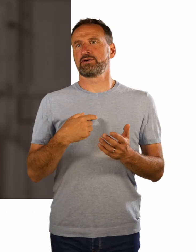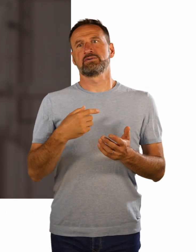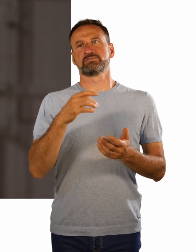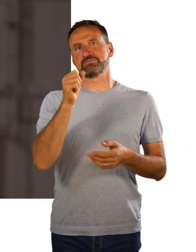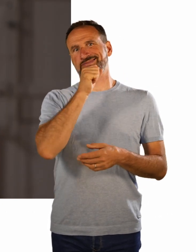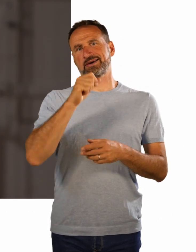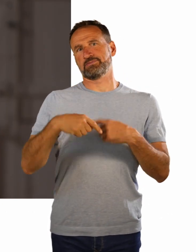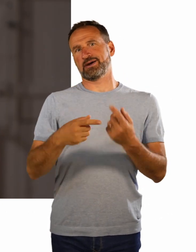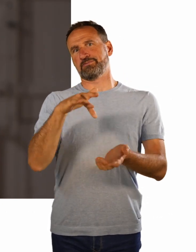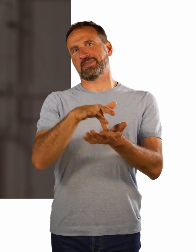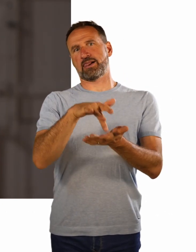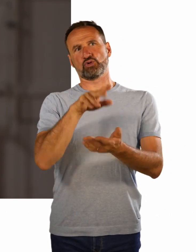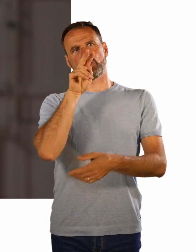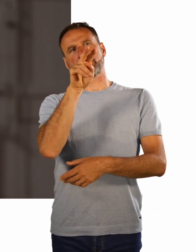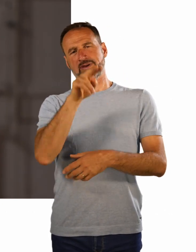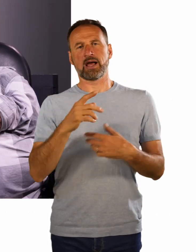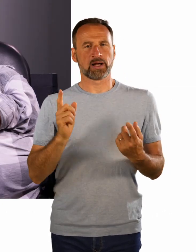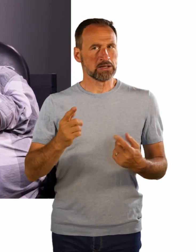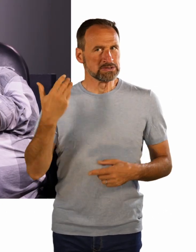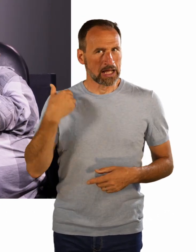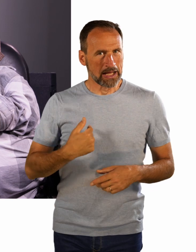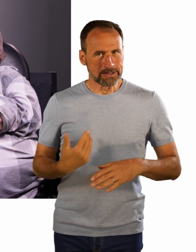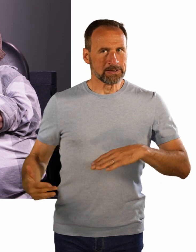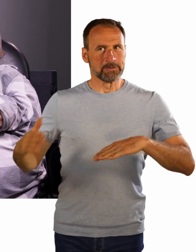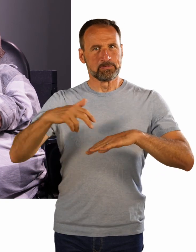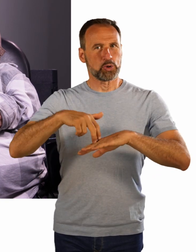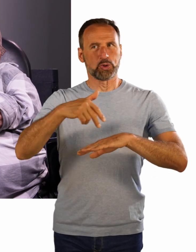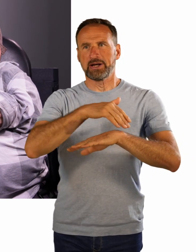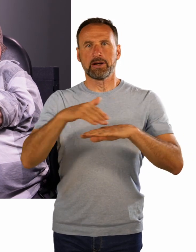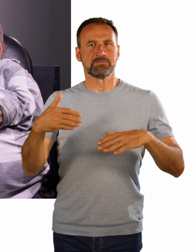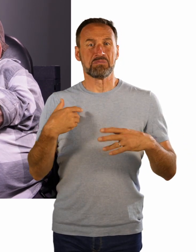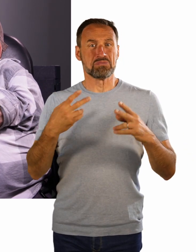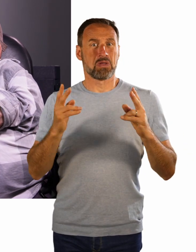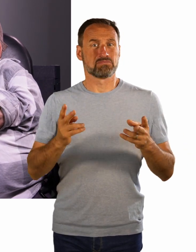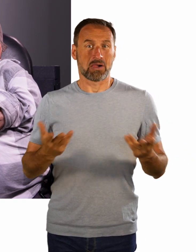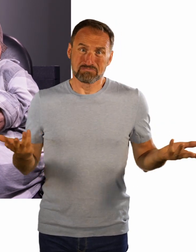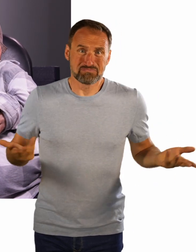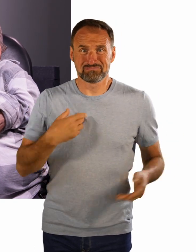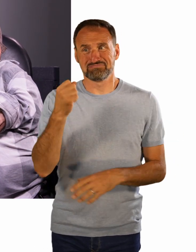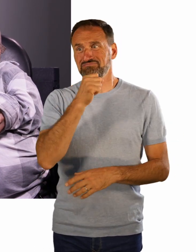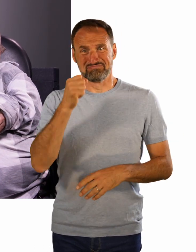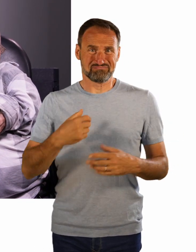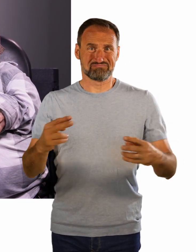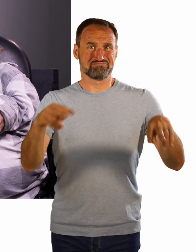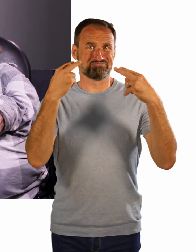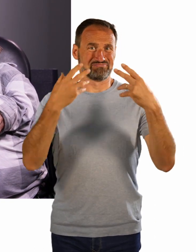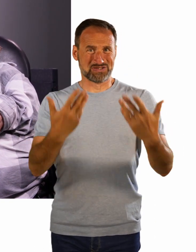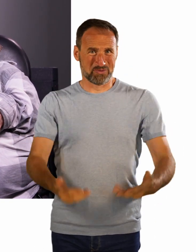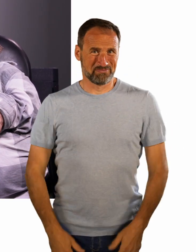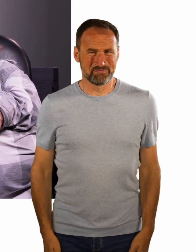bin, ist das halt eigentlich Normalität. Du wolltest als Kind nie im Mittelpunkt stehen. Ich war da komplett anders. Ja, was heißt nie im Mittelpunkt stehen.